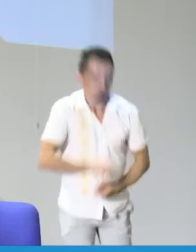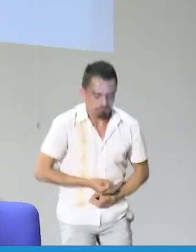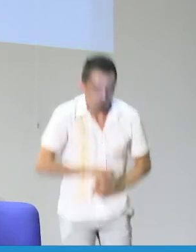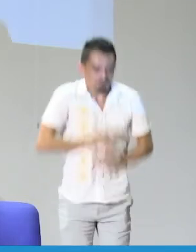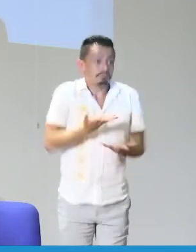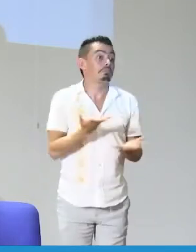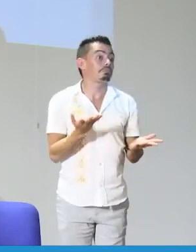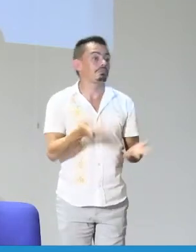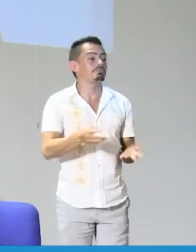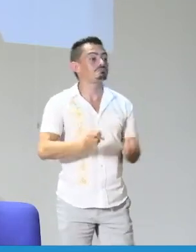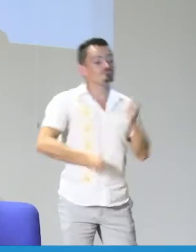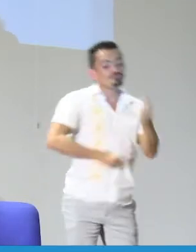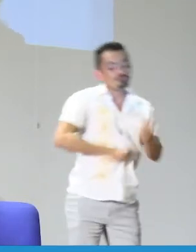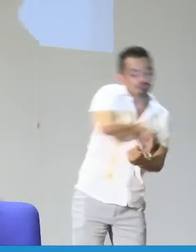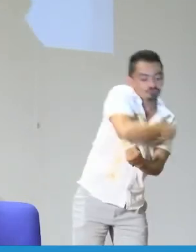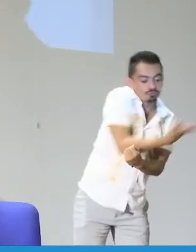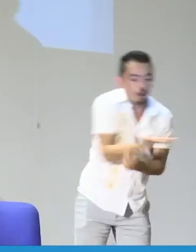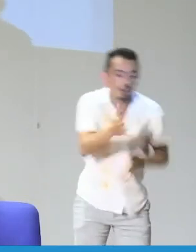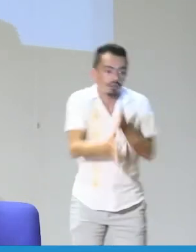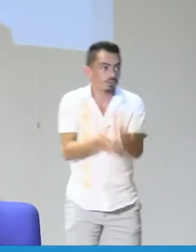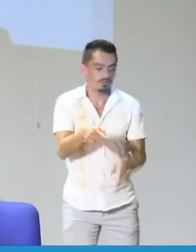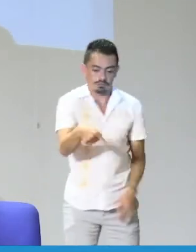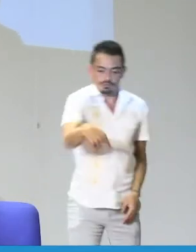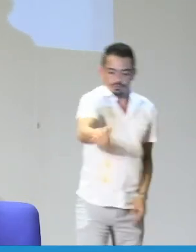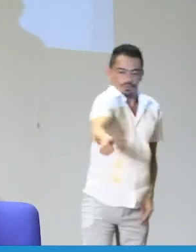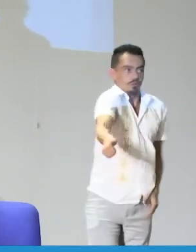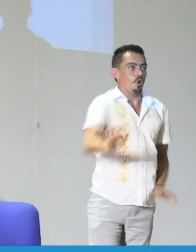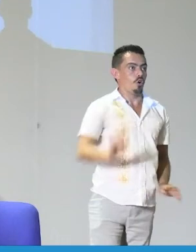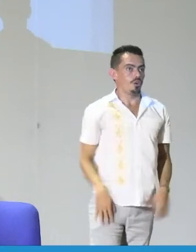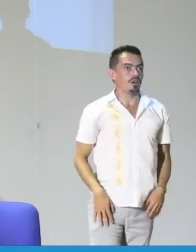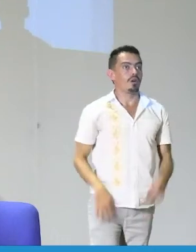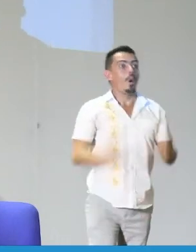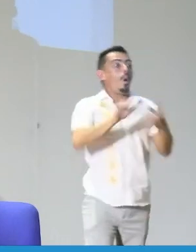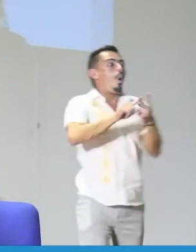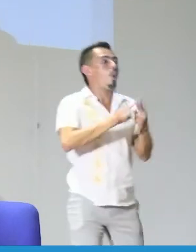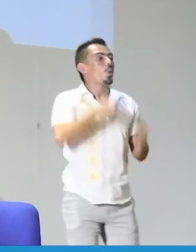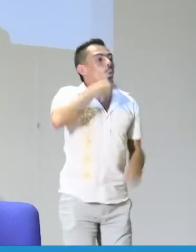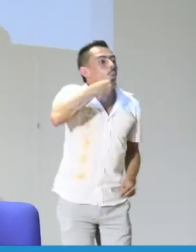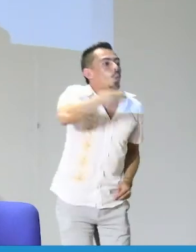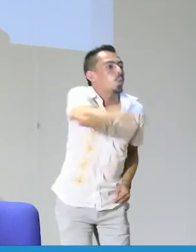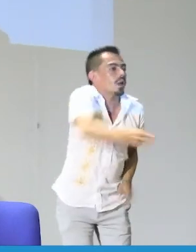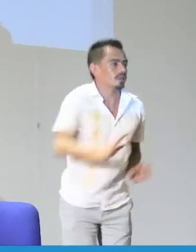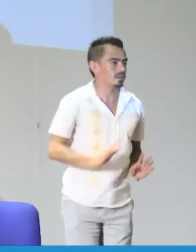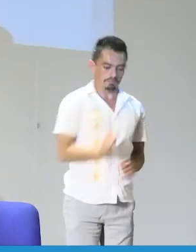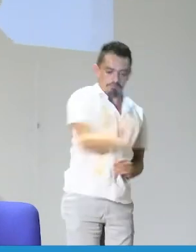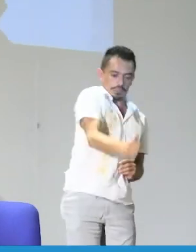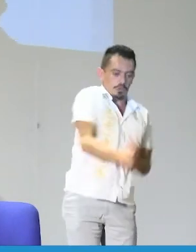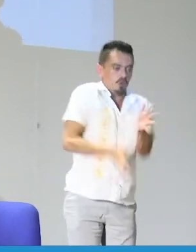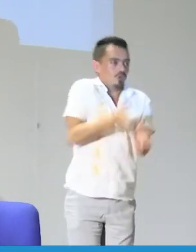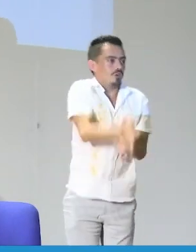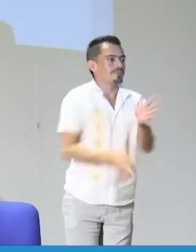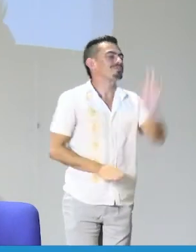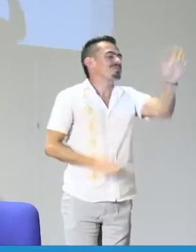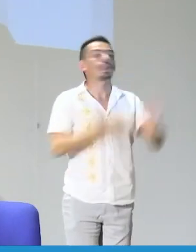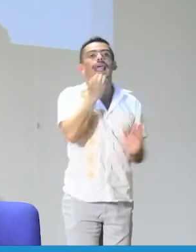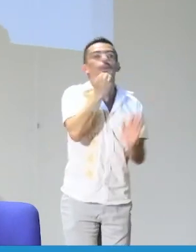hago una aclaración. Cuando hablamos de la literatura, estamos hablando de una categoría también de la literatura que puede ser la